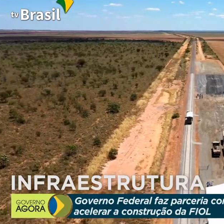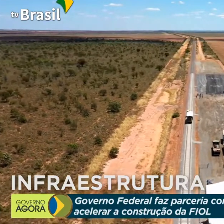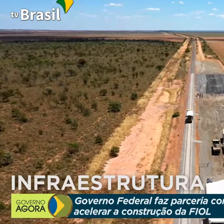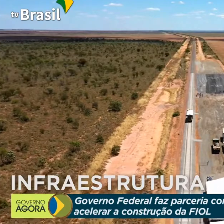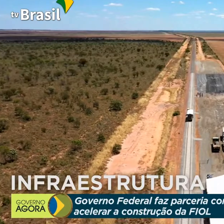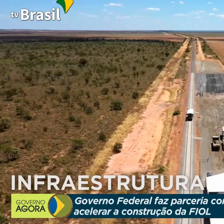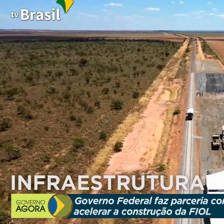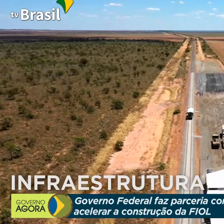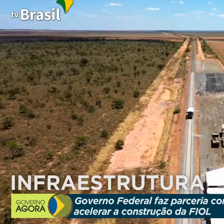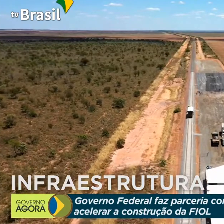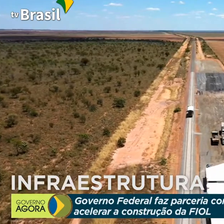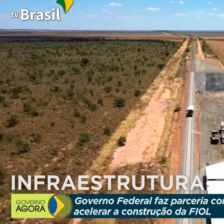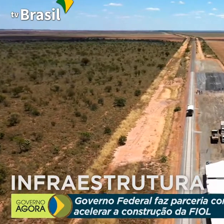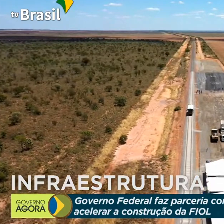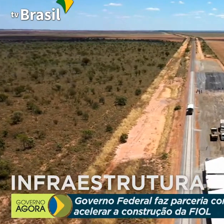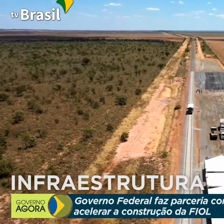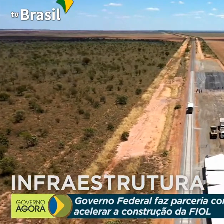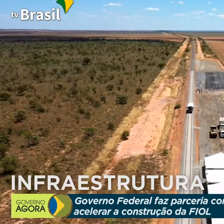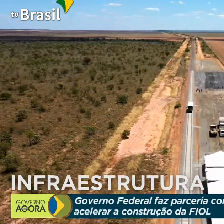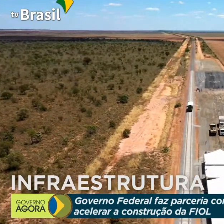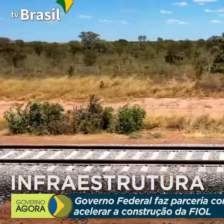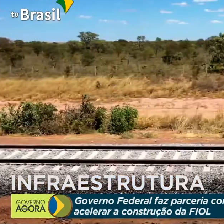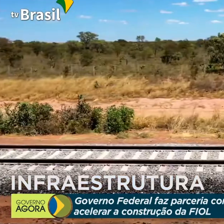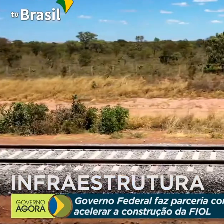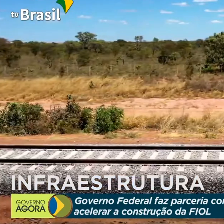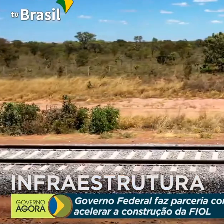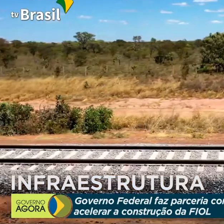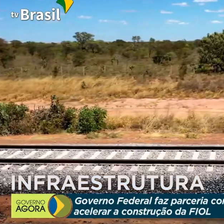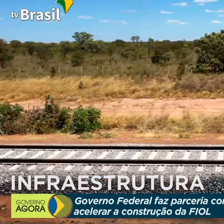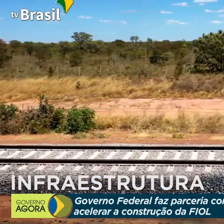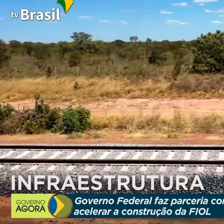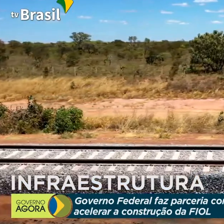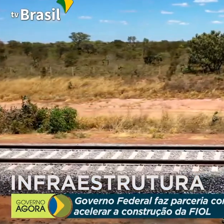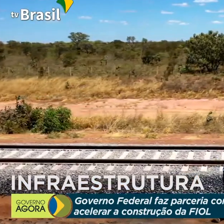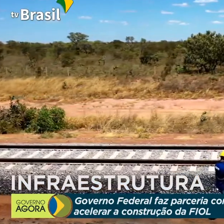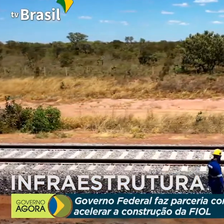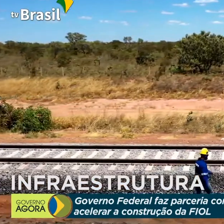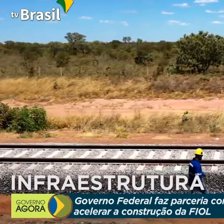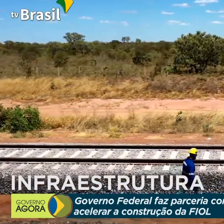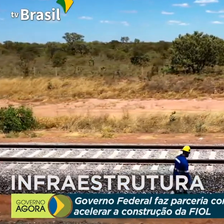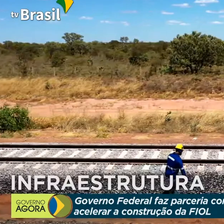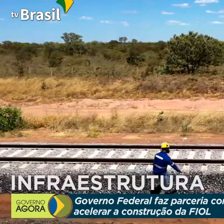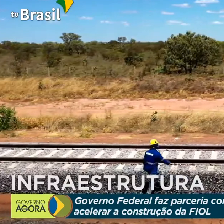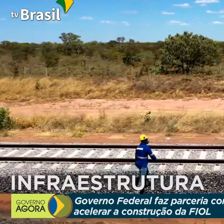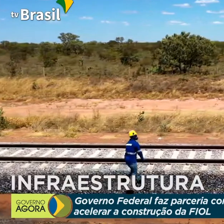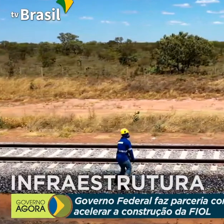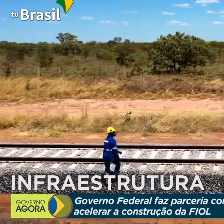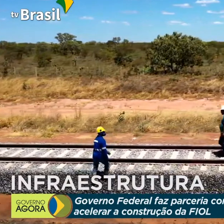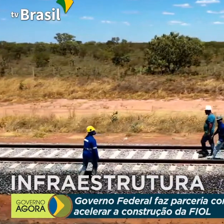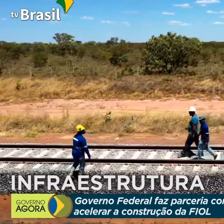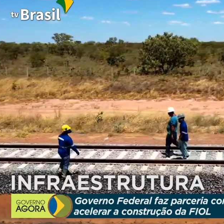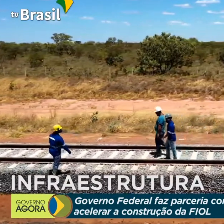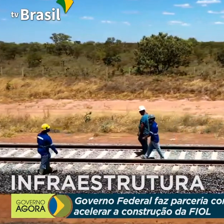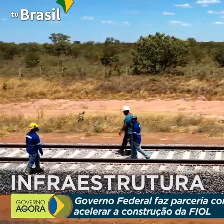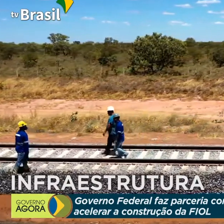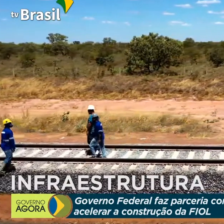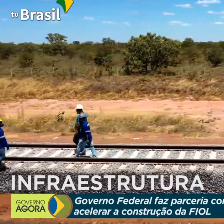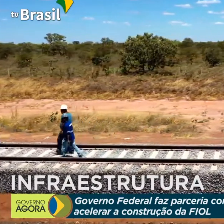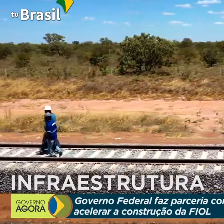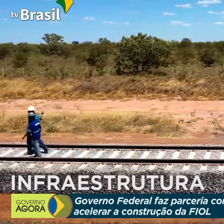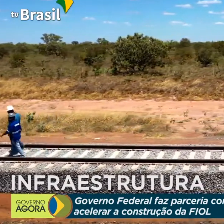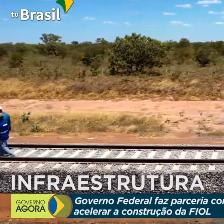antecipada, para construir o trecho que falta de barreiras até a ligação ao estado de Tocantins, até